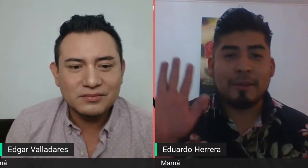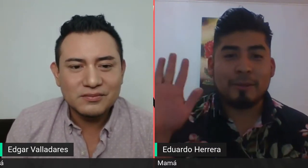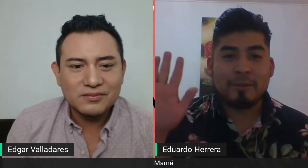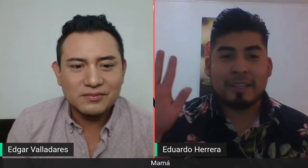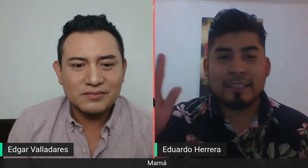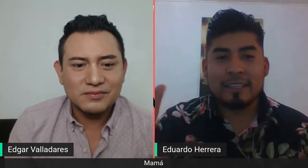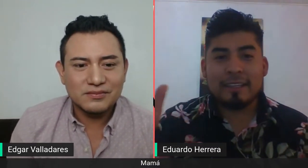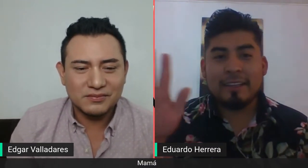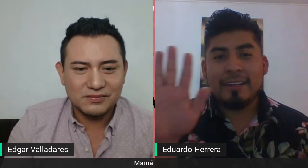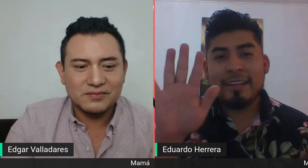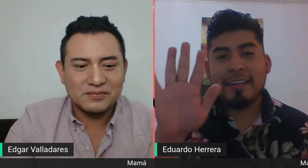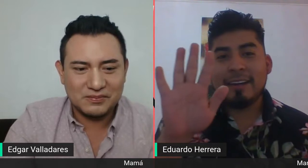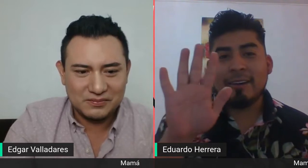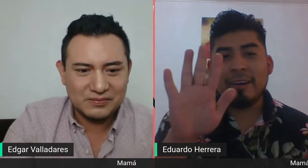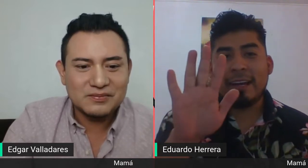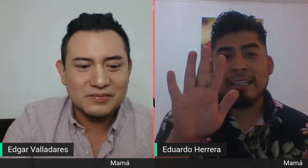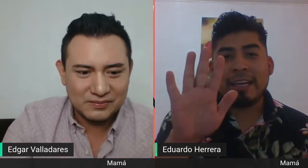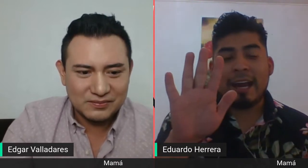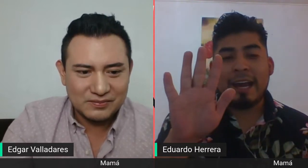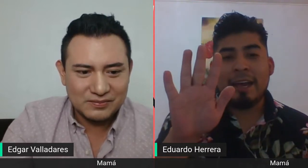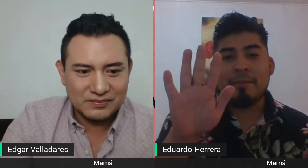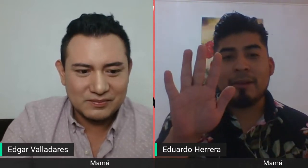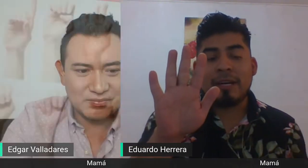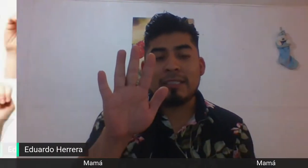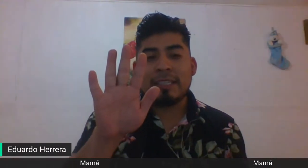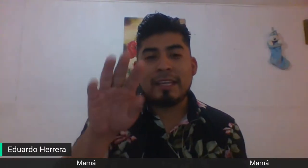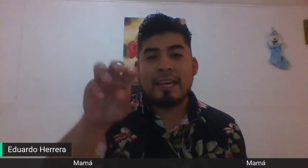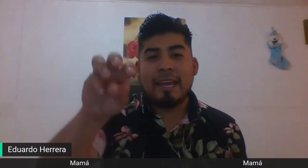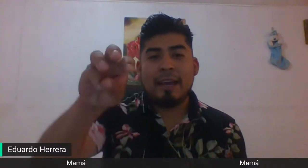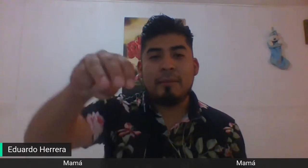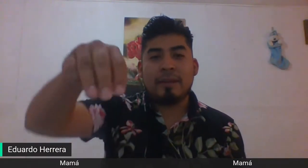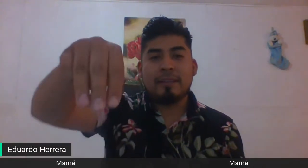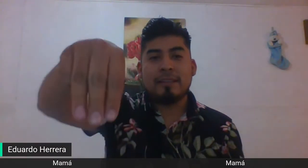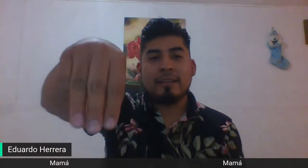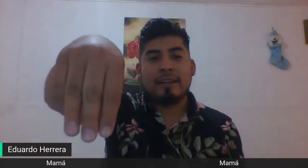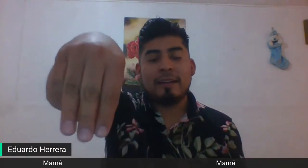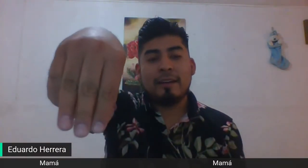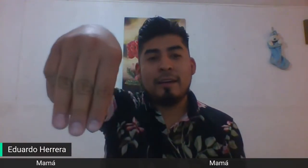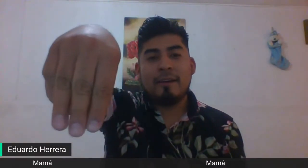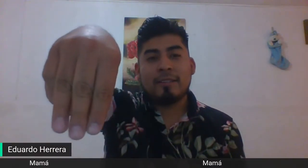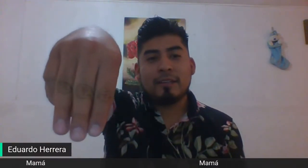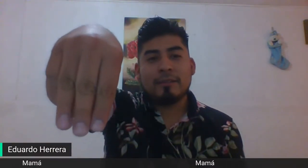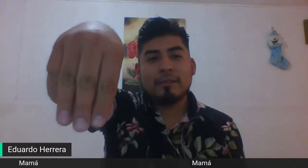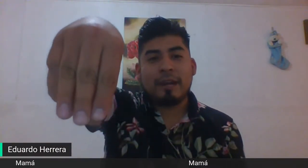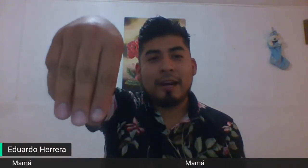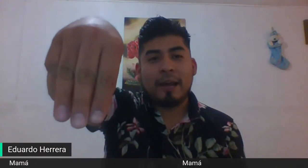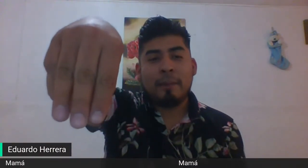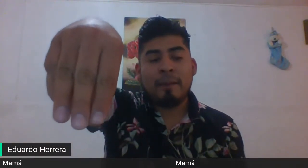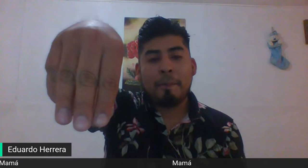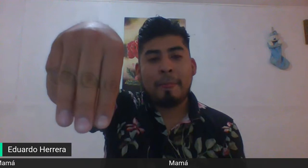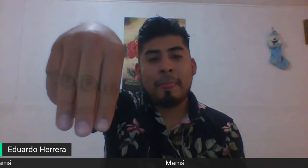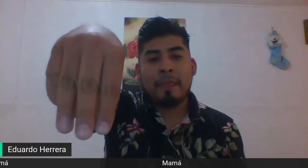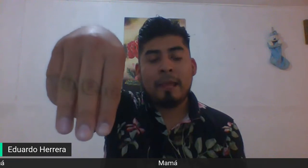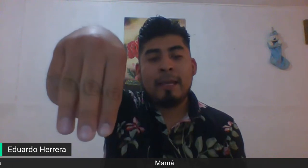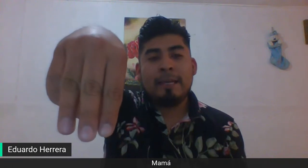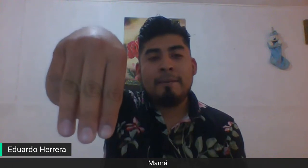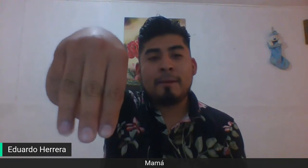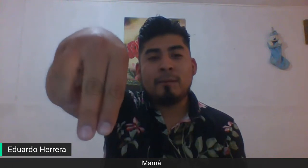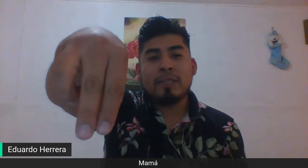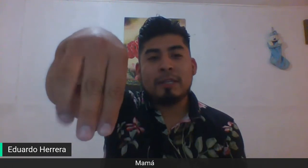mano dominante con la letra M o la seña de M, ¿vale? Vamos a configurar M y vamos a